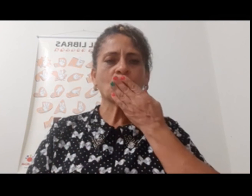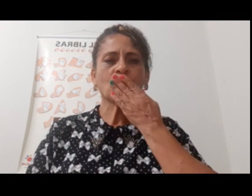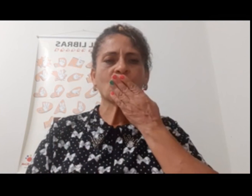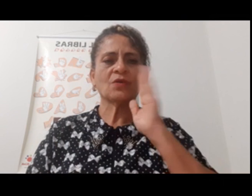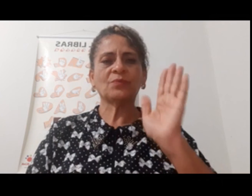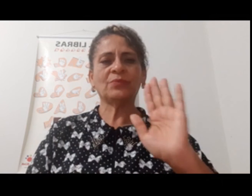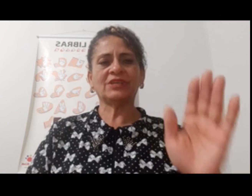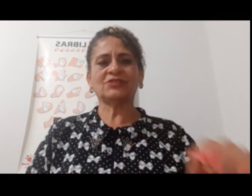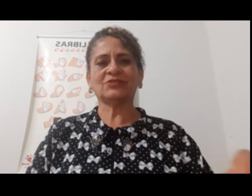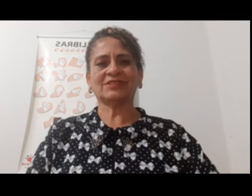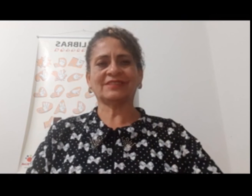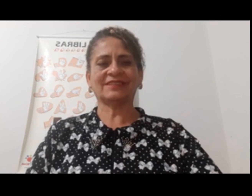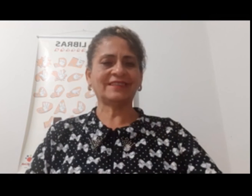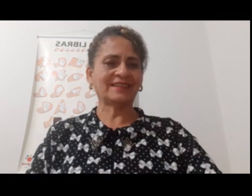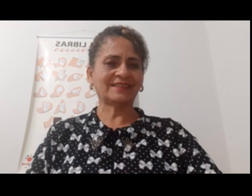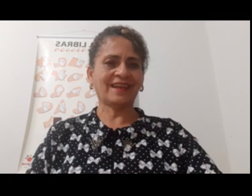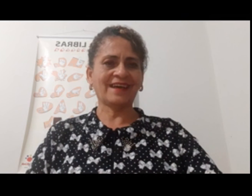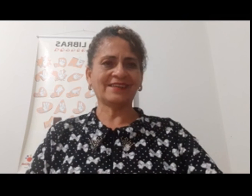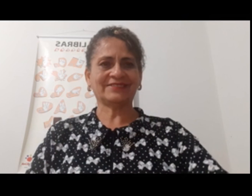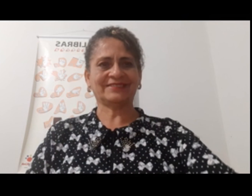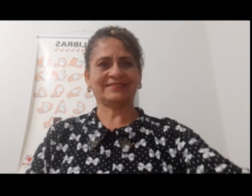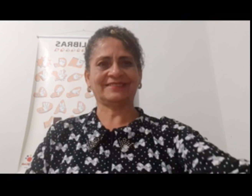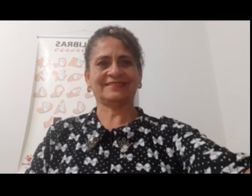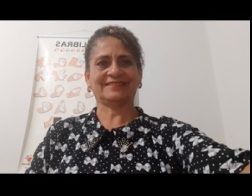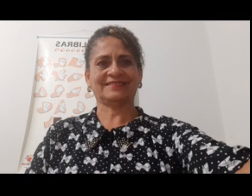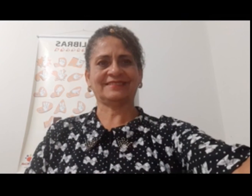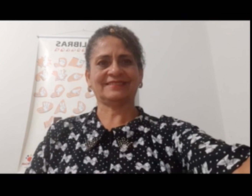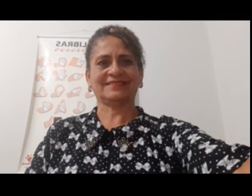Beijos. E até lá.